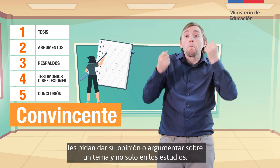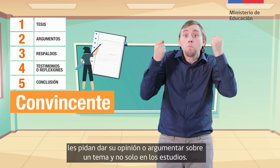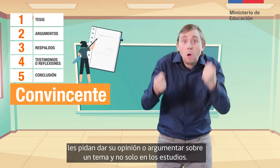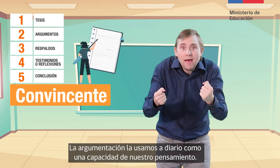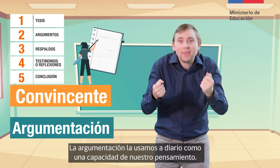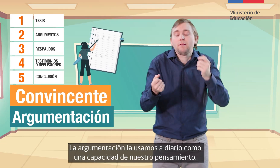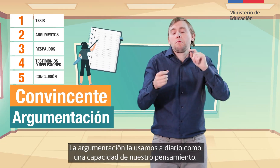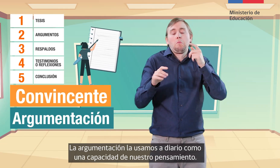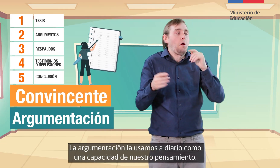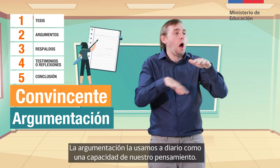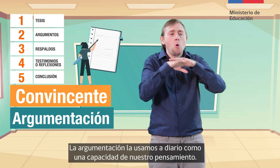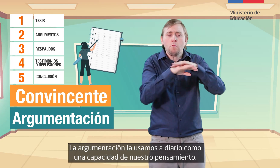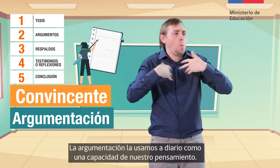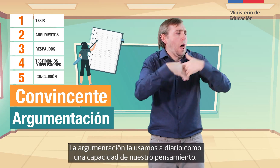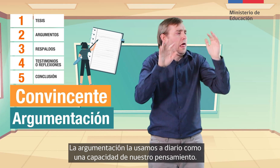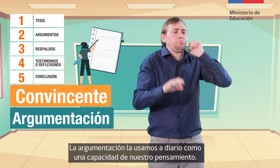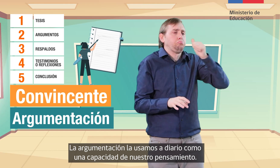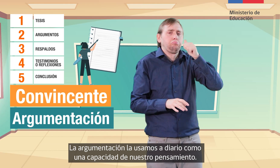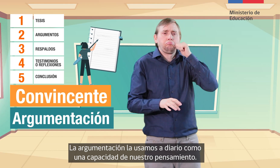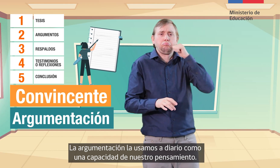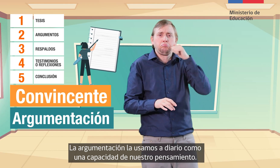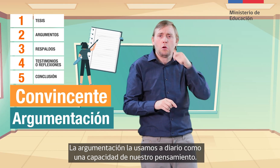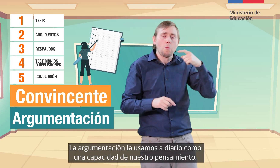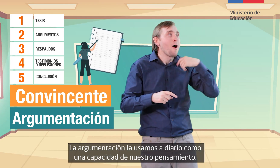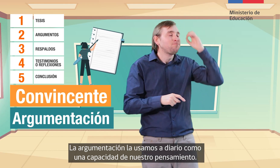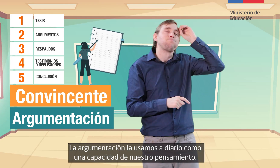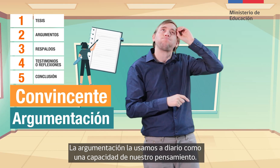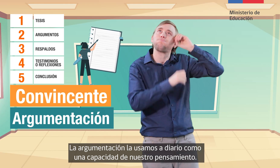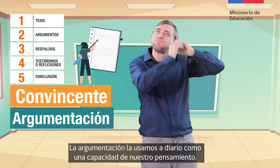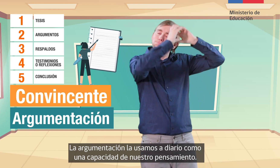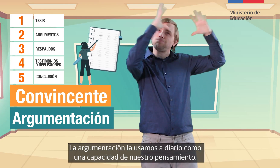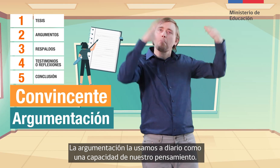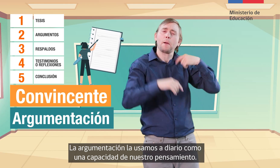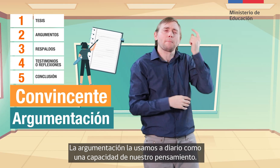La argumentación la usamos a diario como una capacidad de nuestro pensamiento.